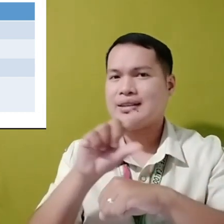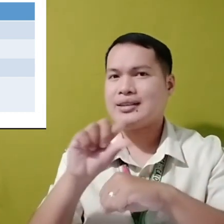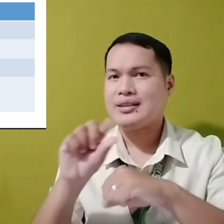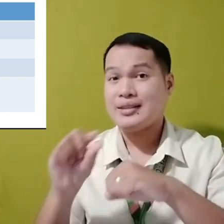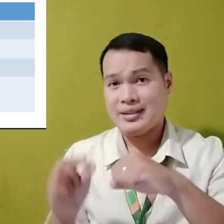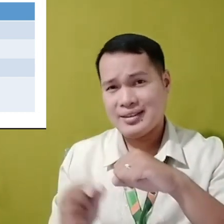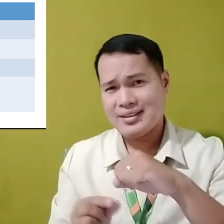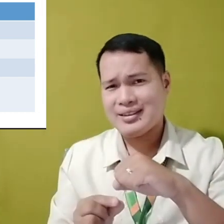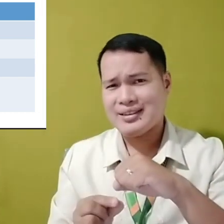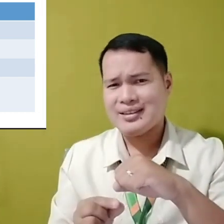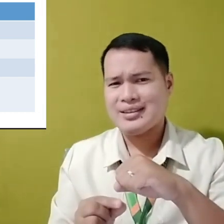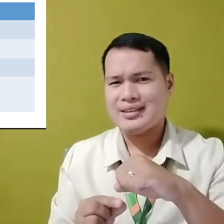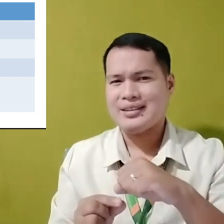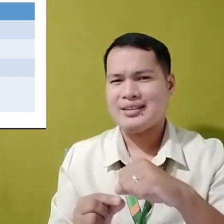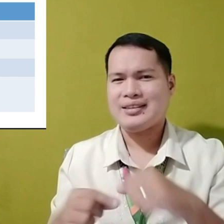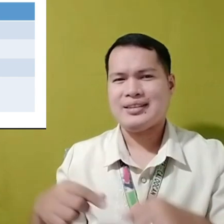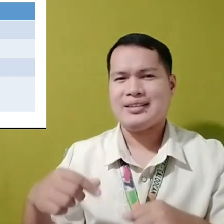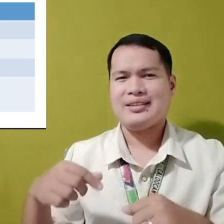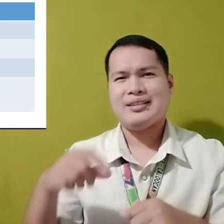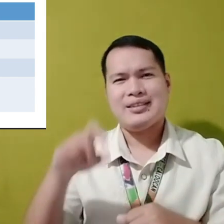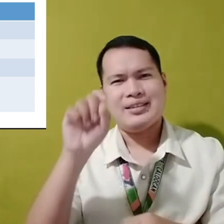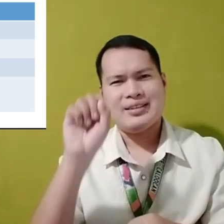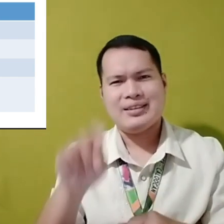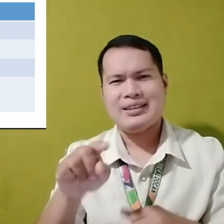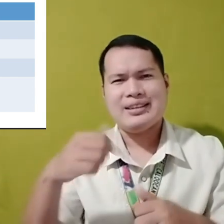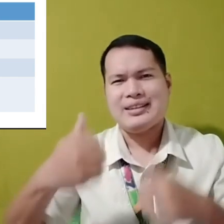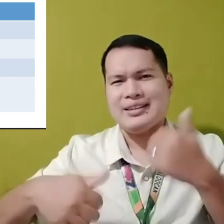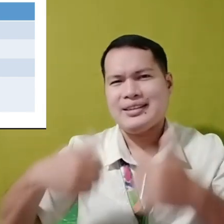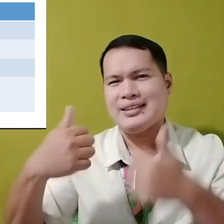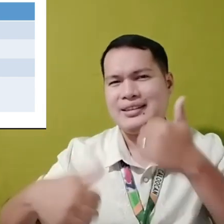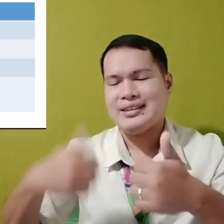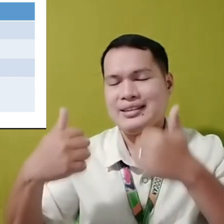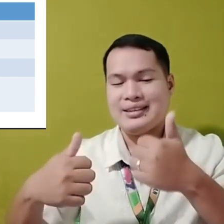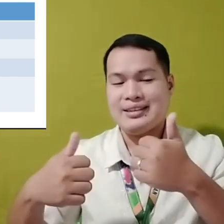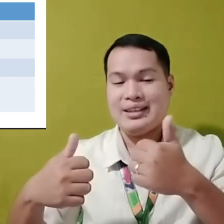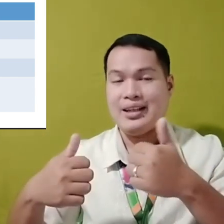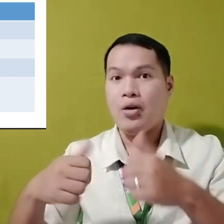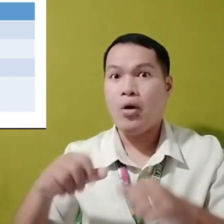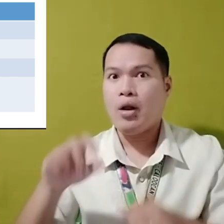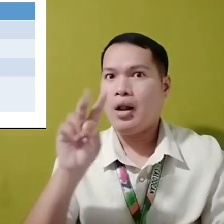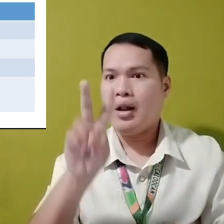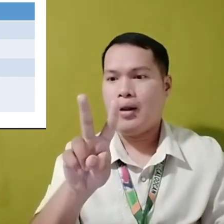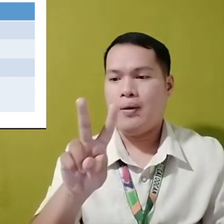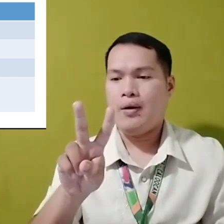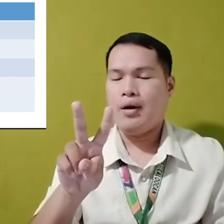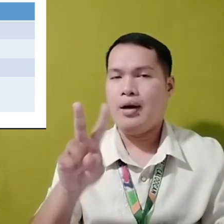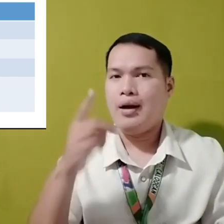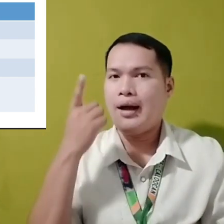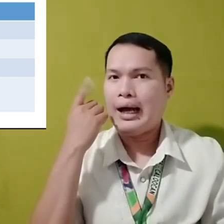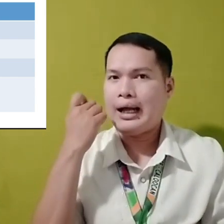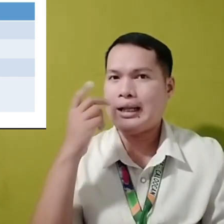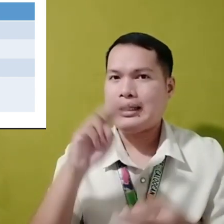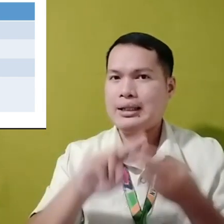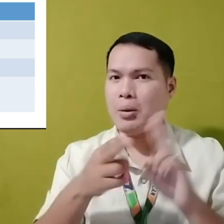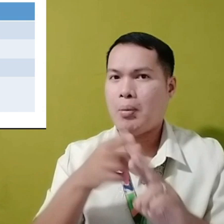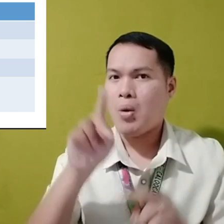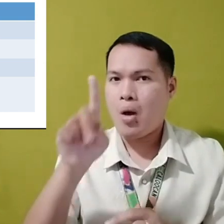Alin sa mga lithosphere ang magkakaroon tayo ng comparison sa dalawang sagot natin kanina.